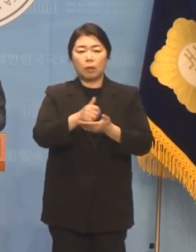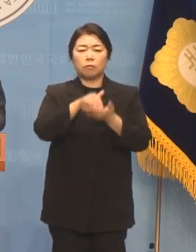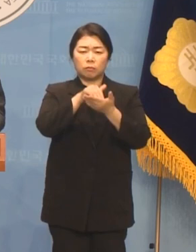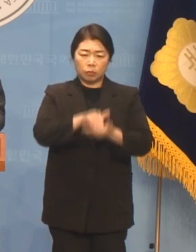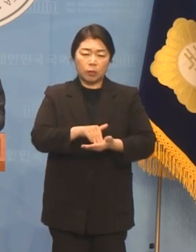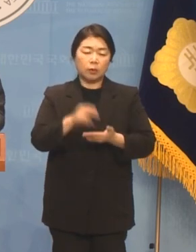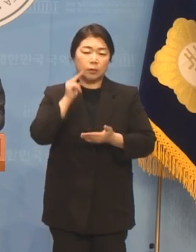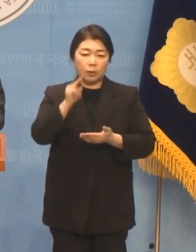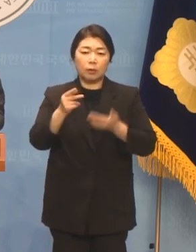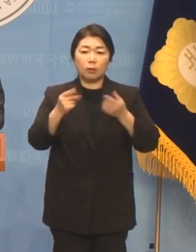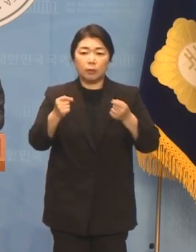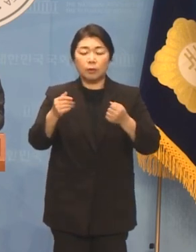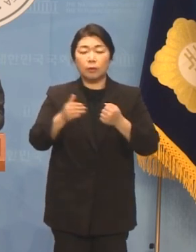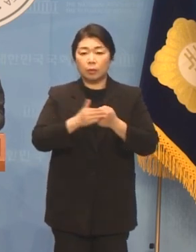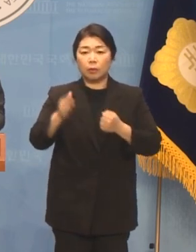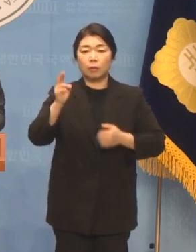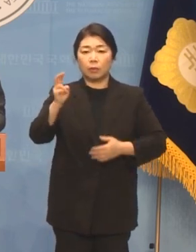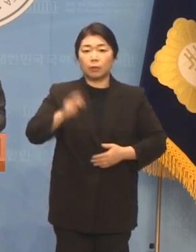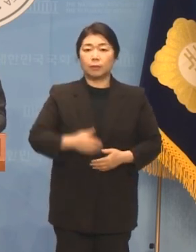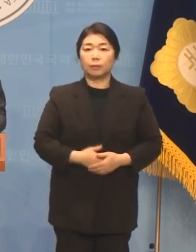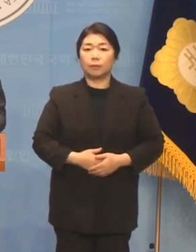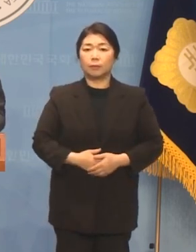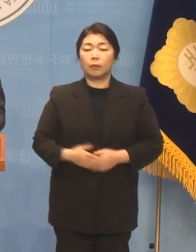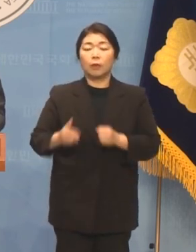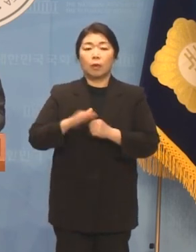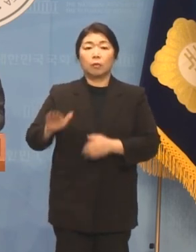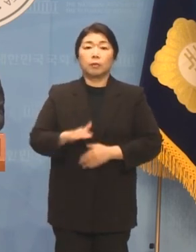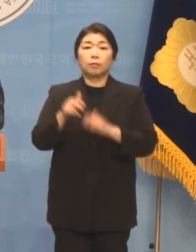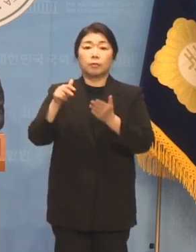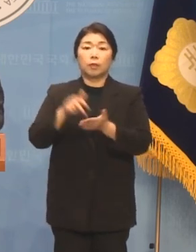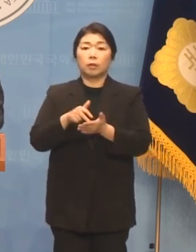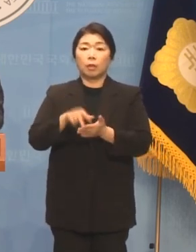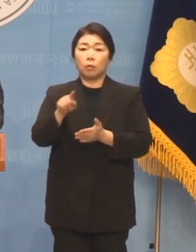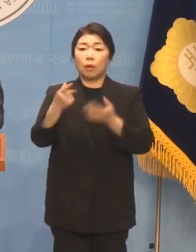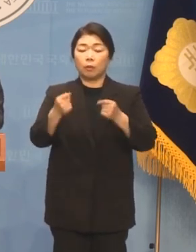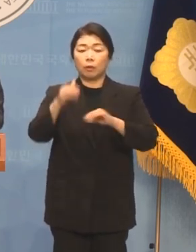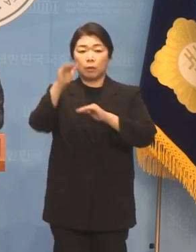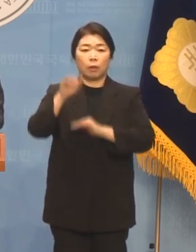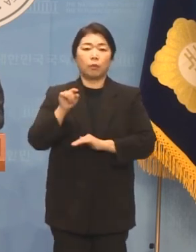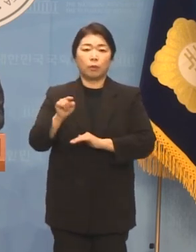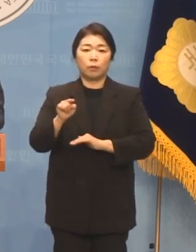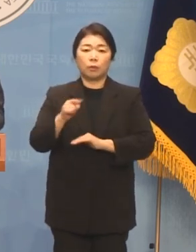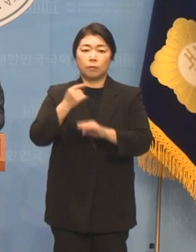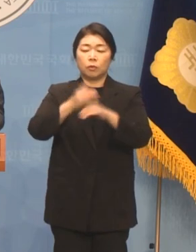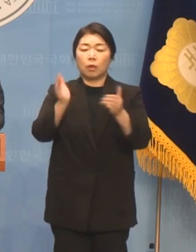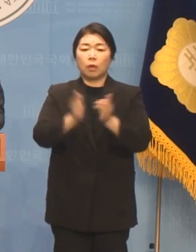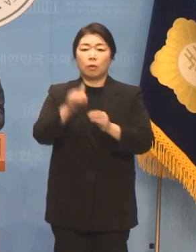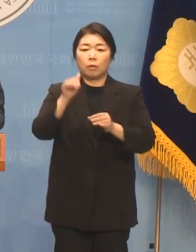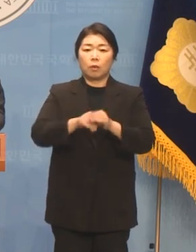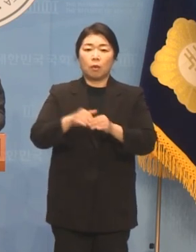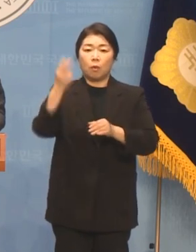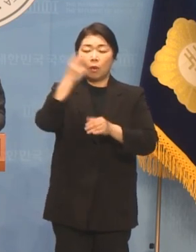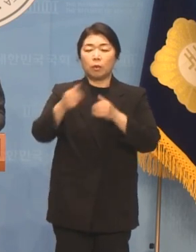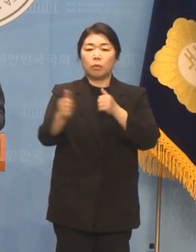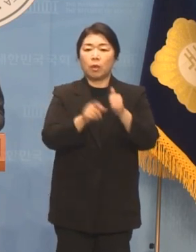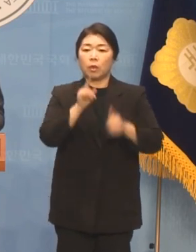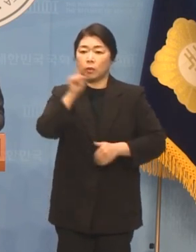판단한 것입니다 이에 저희 캠프는 이러한 사실을 당선관위에 신고했지만